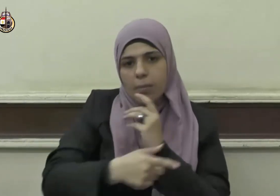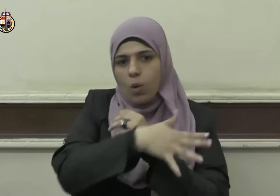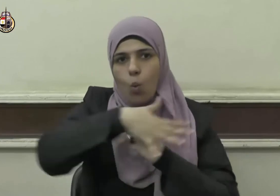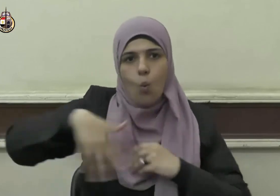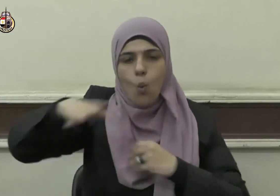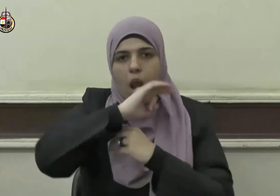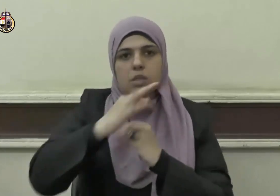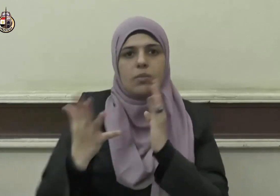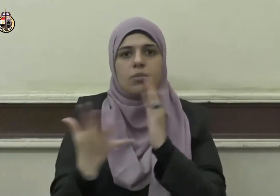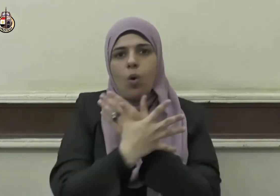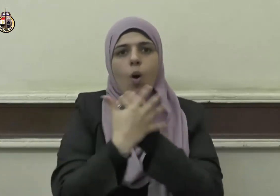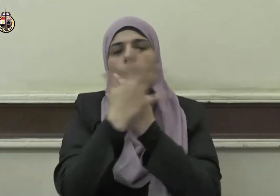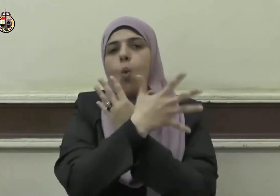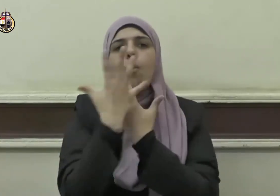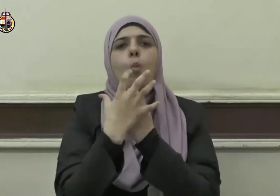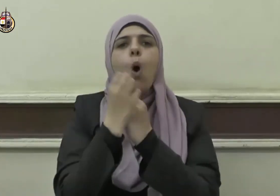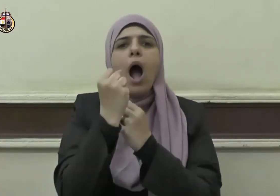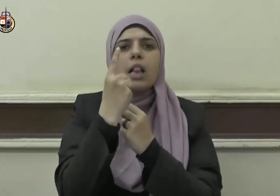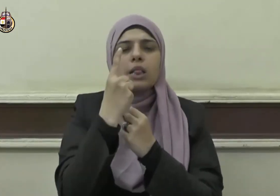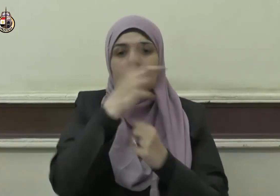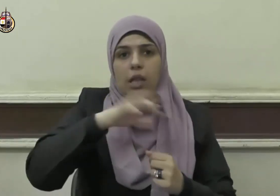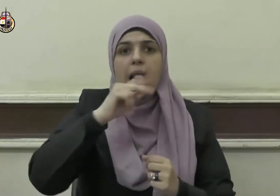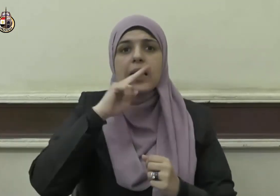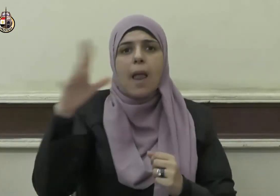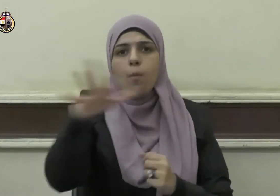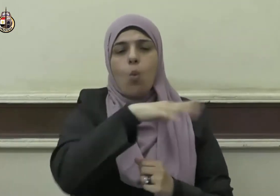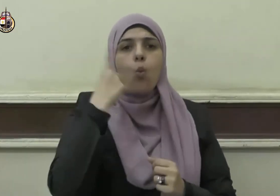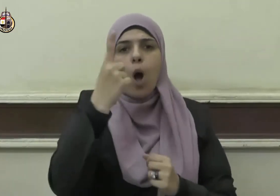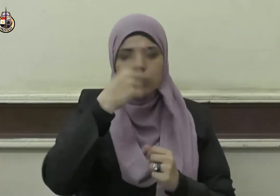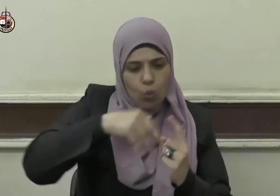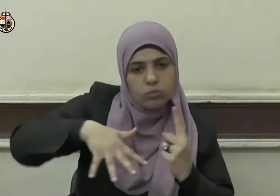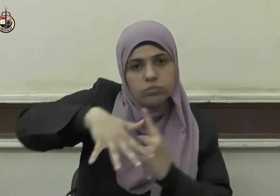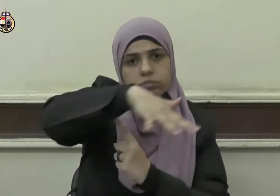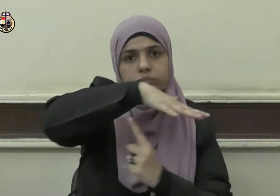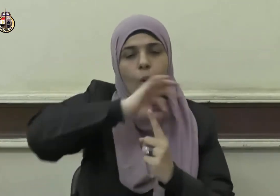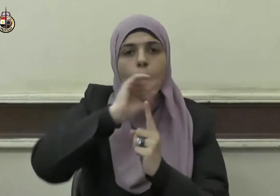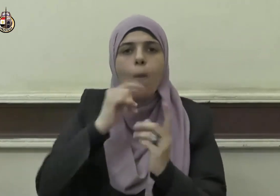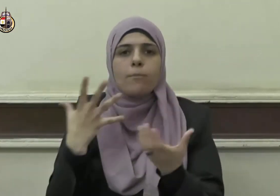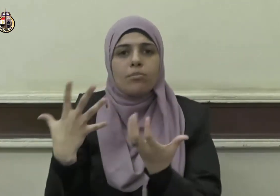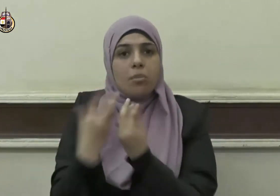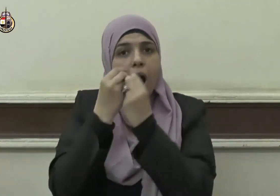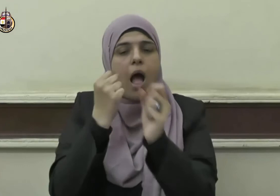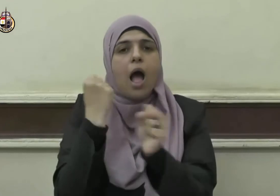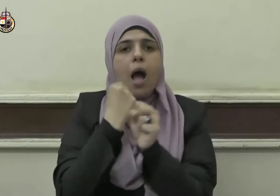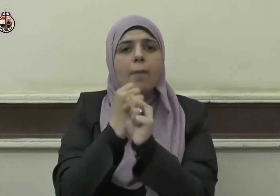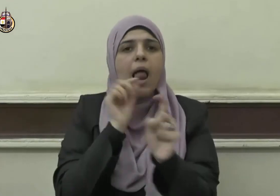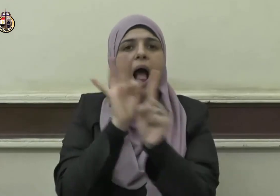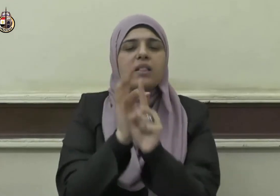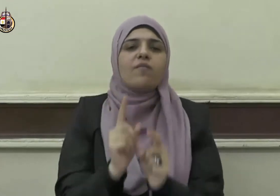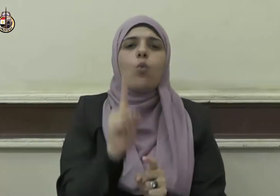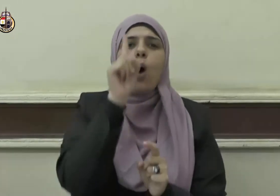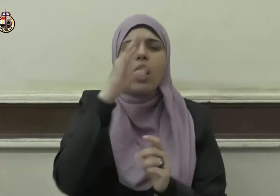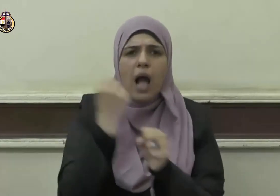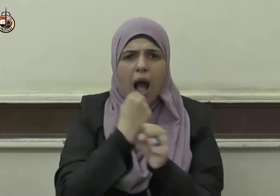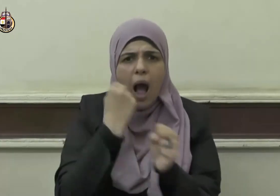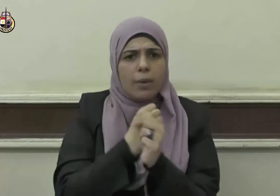وجمع الكلمة والالتفاف حول هدف المماحد بمزيد من الجد والاجتهاد